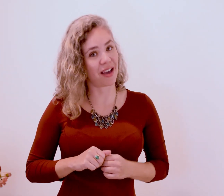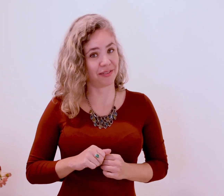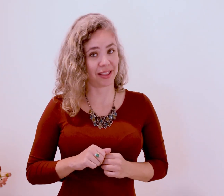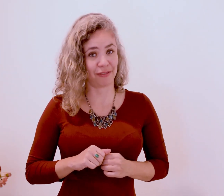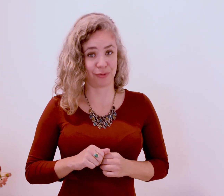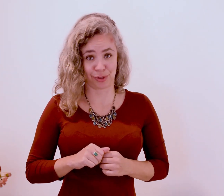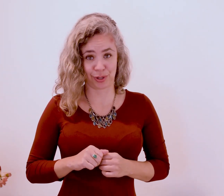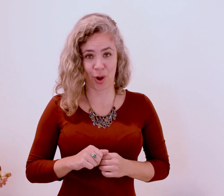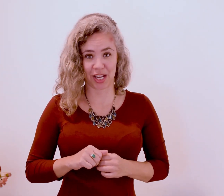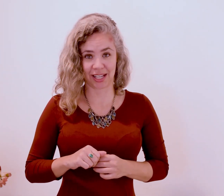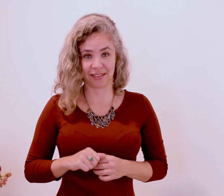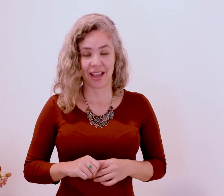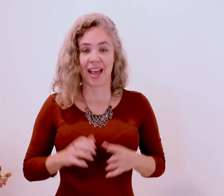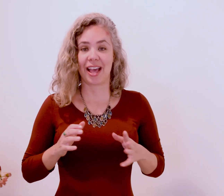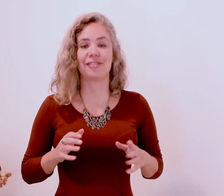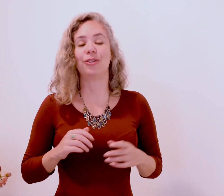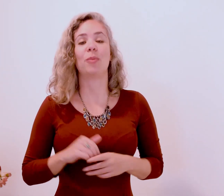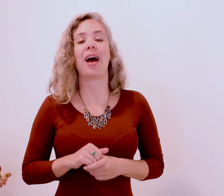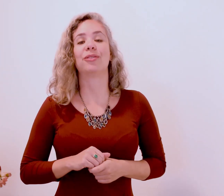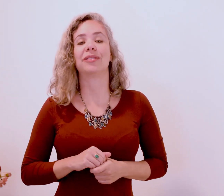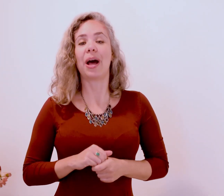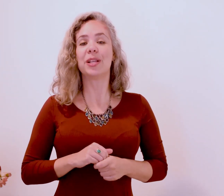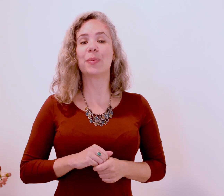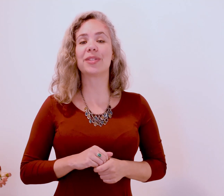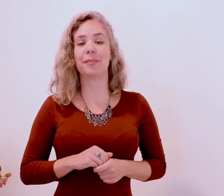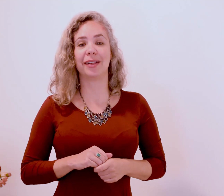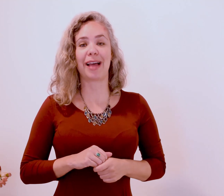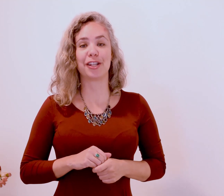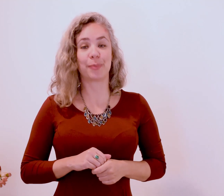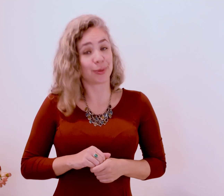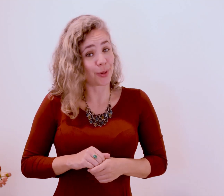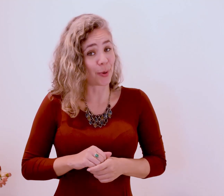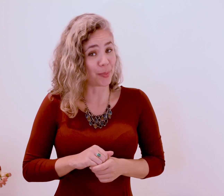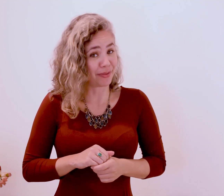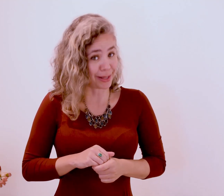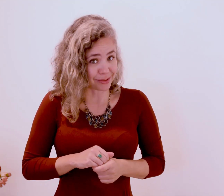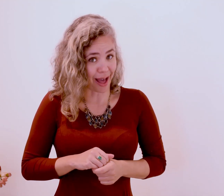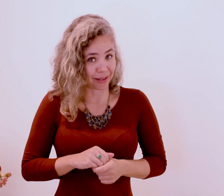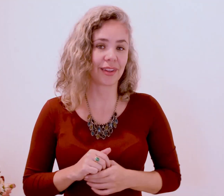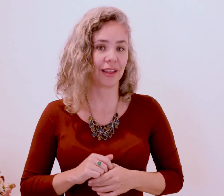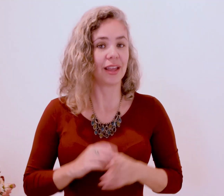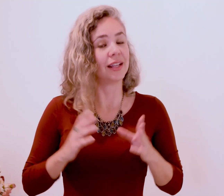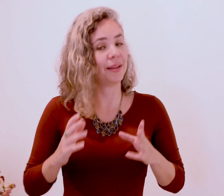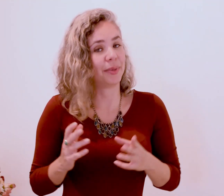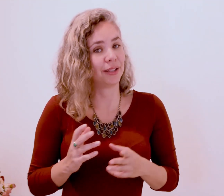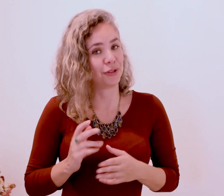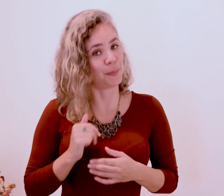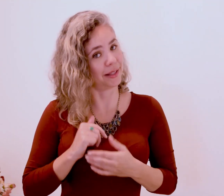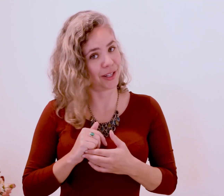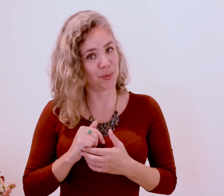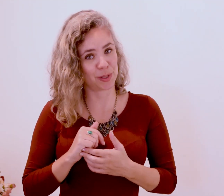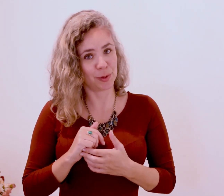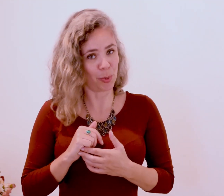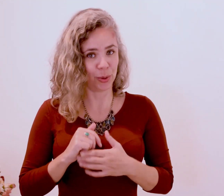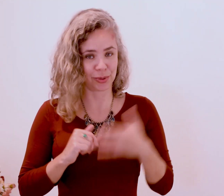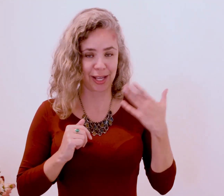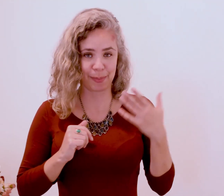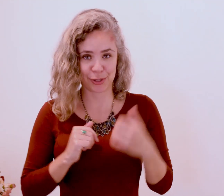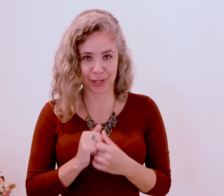EFT funciona, é só tomar total responsabilidade pelo seu próprio bem-estar. Lembrando de bater os mesmos pontos e repetir